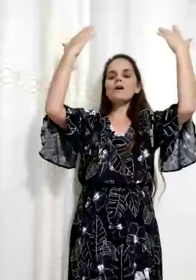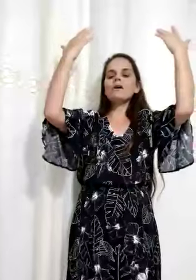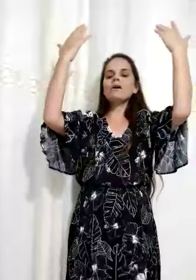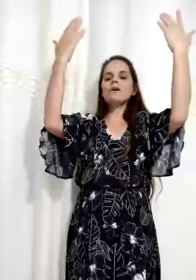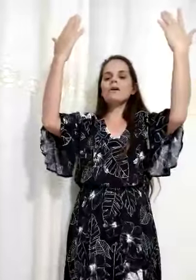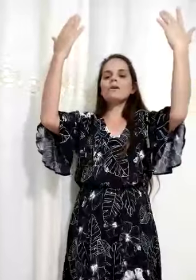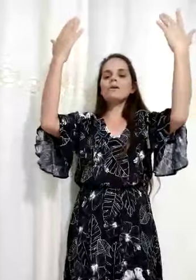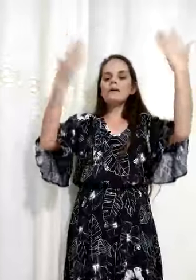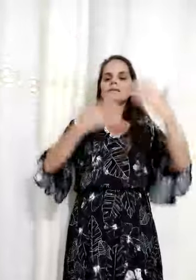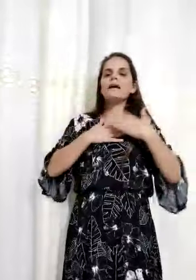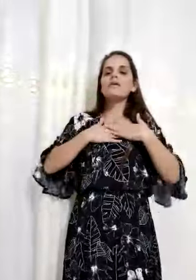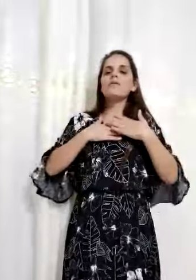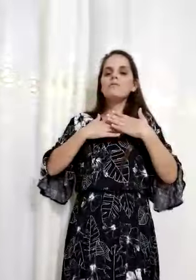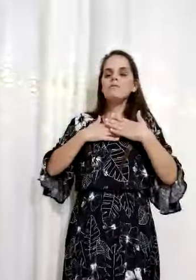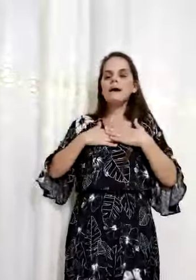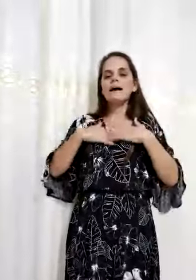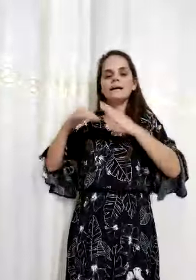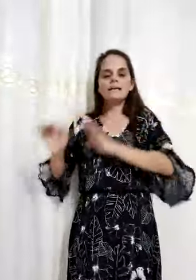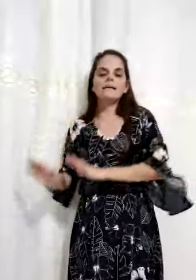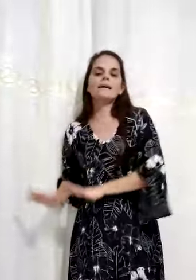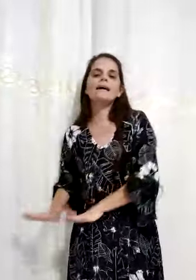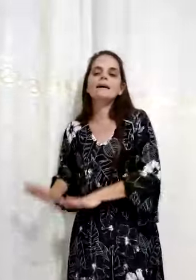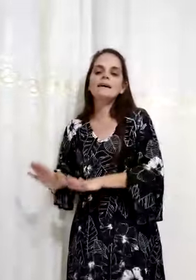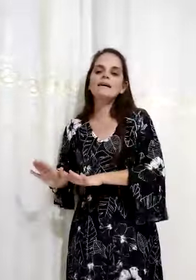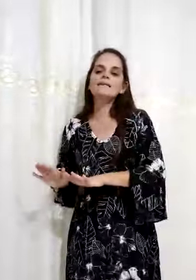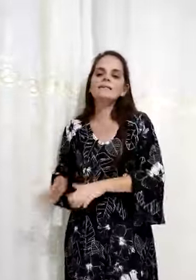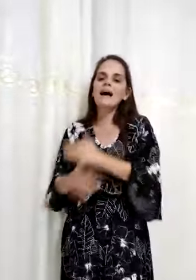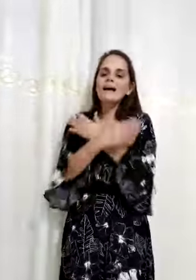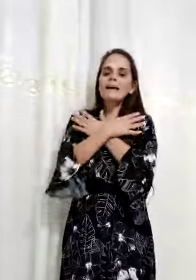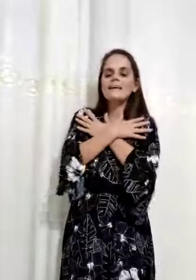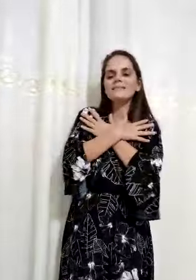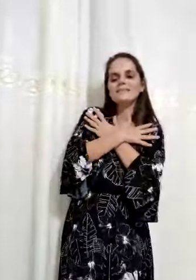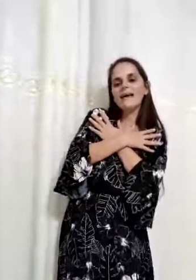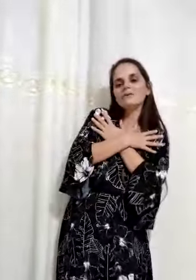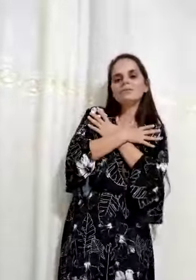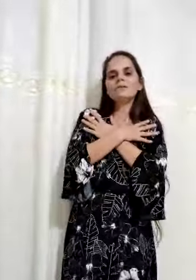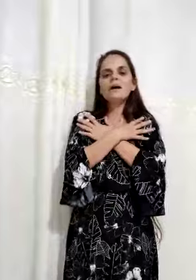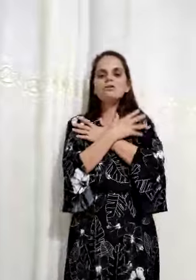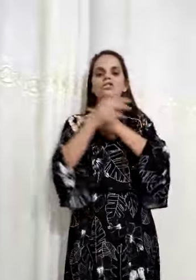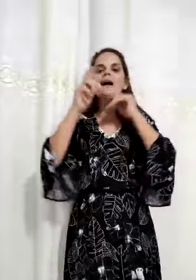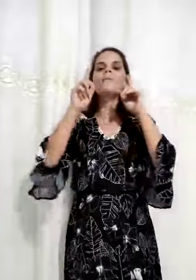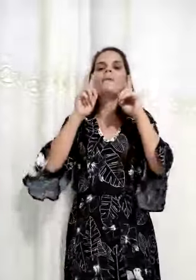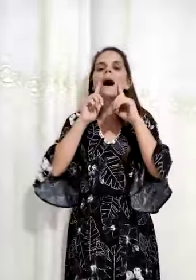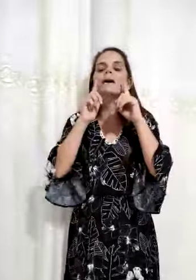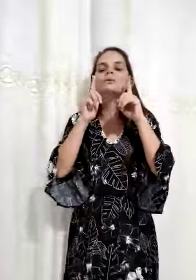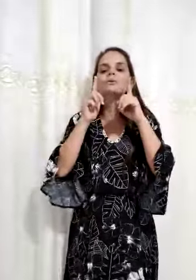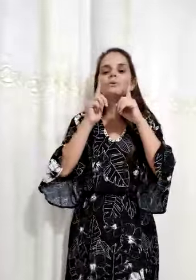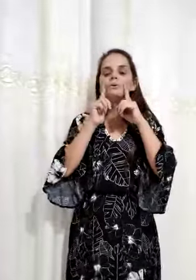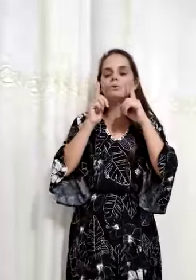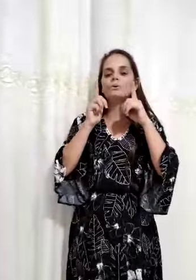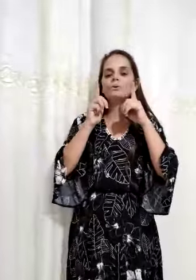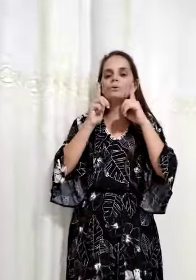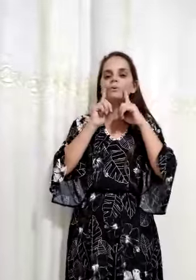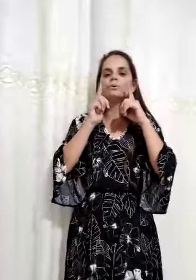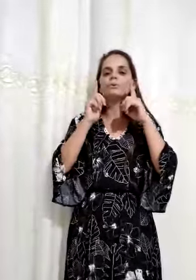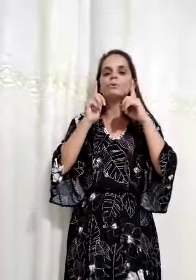Sou uma criança e aceito o Teu chamado